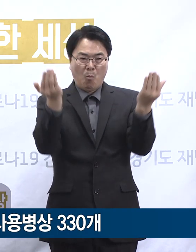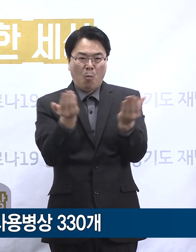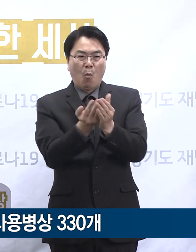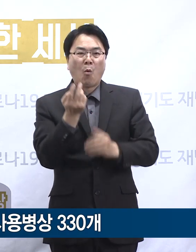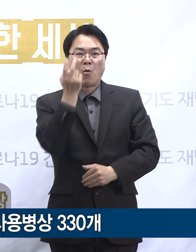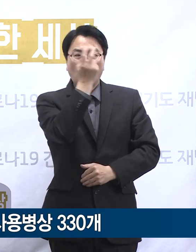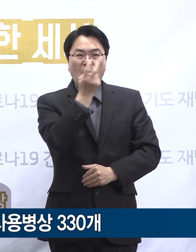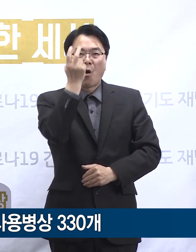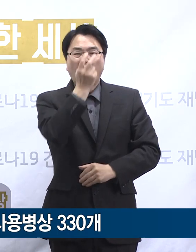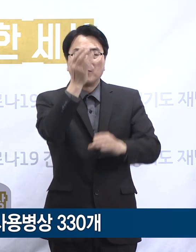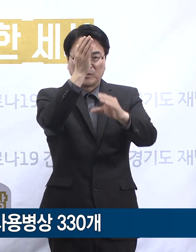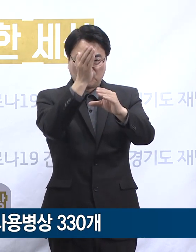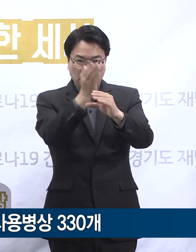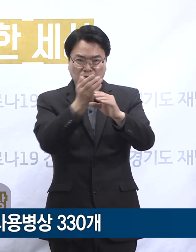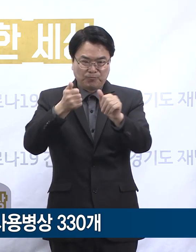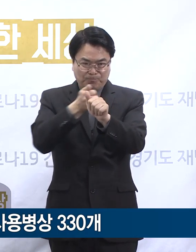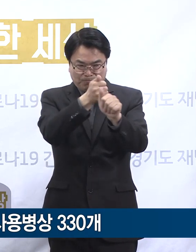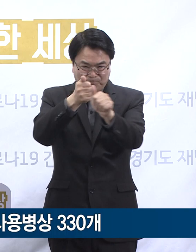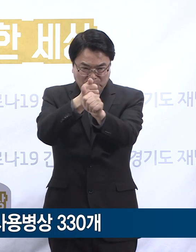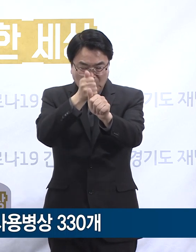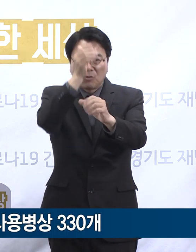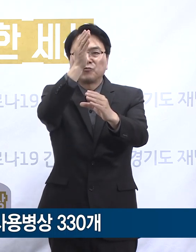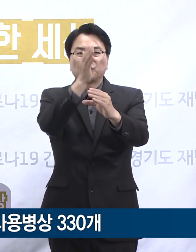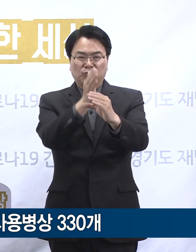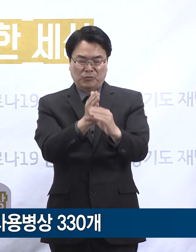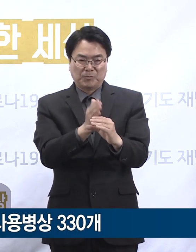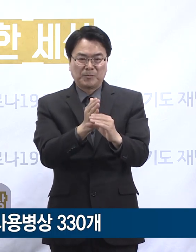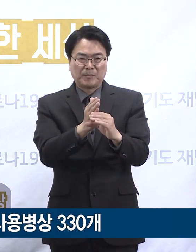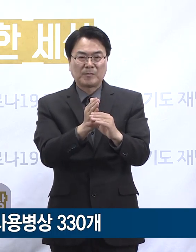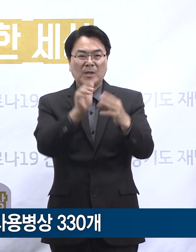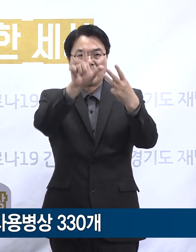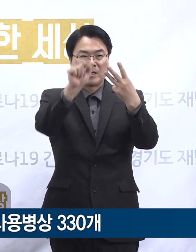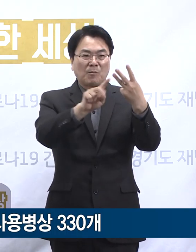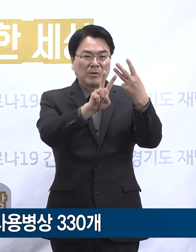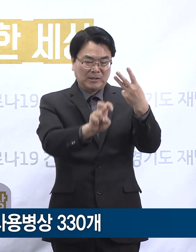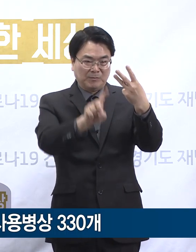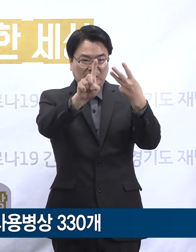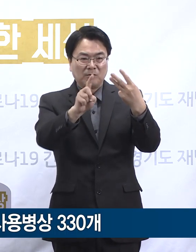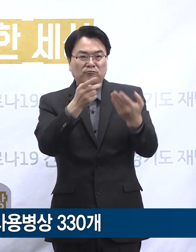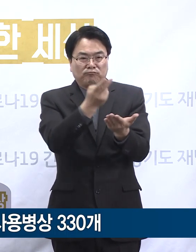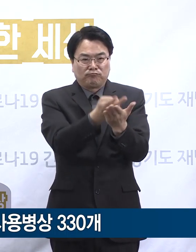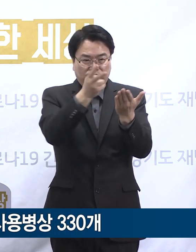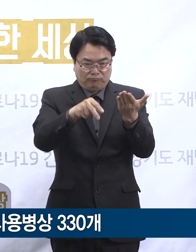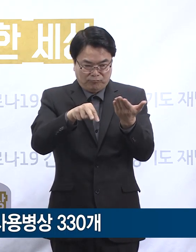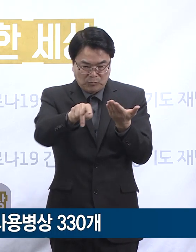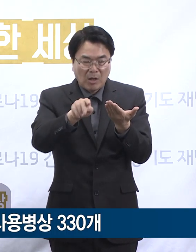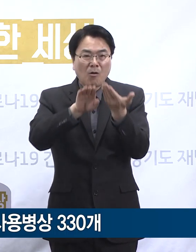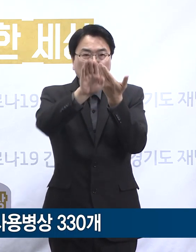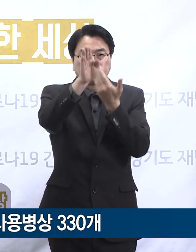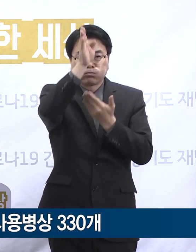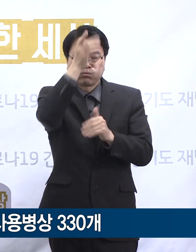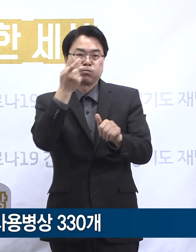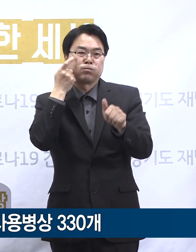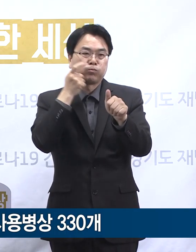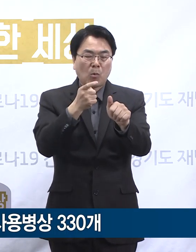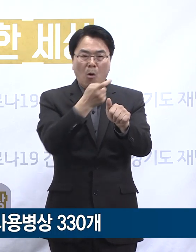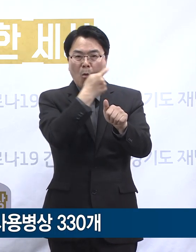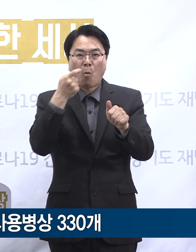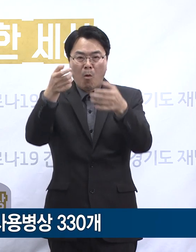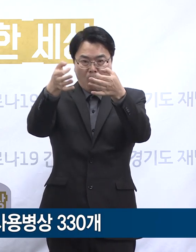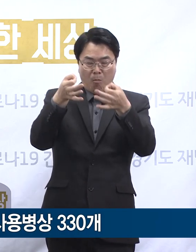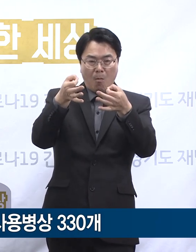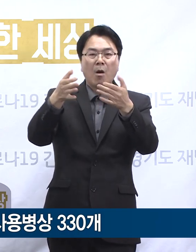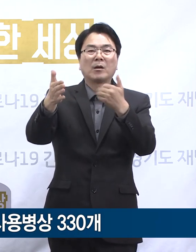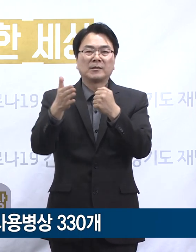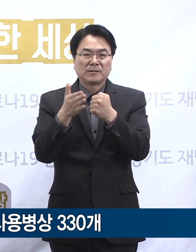실시한 후 모니터링 중에 있습니다. 아울러 3월 20일 퇴원한 환자가 4월 6일 확진 판정을 받음에 따라 이전